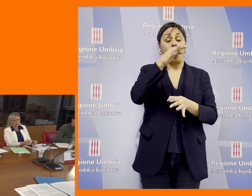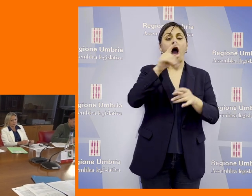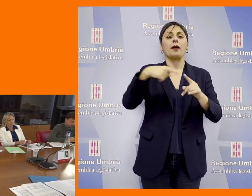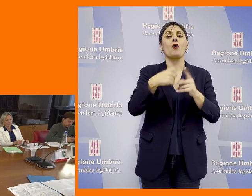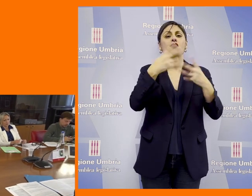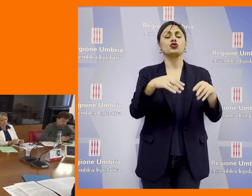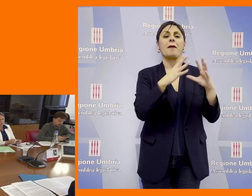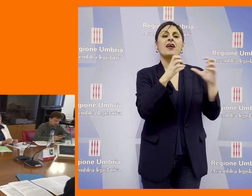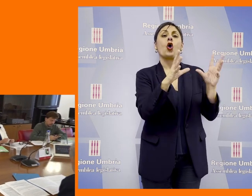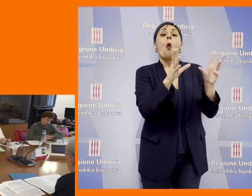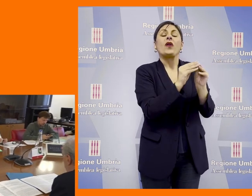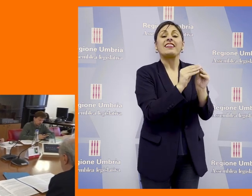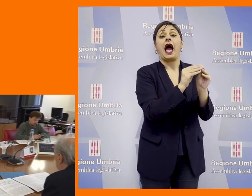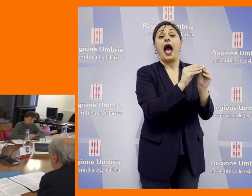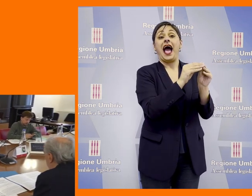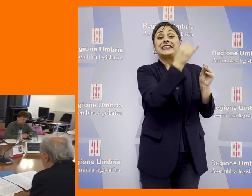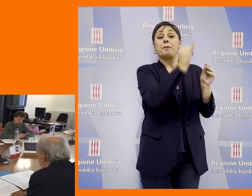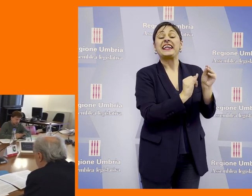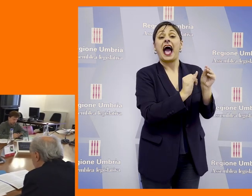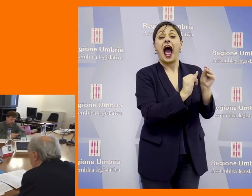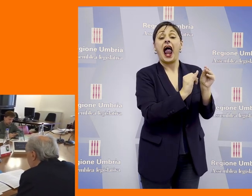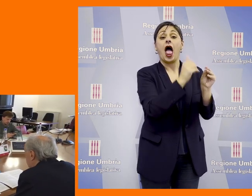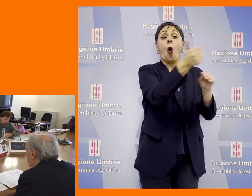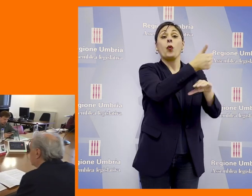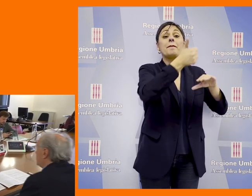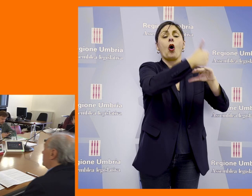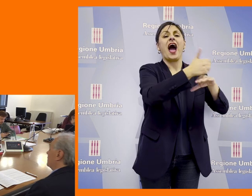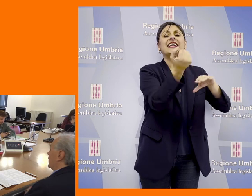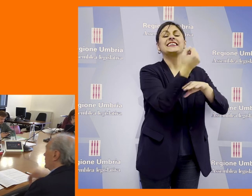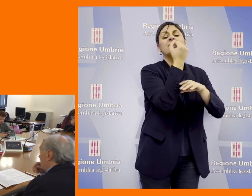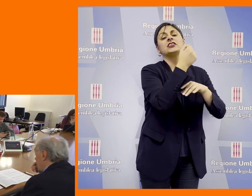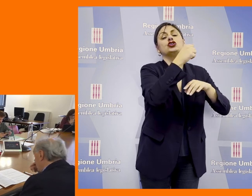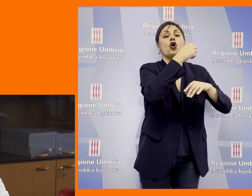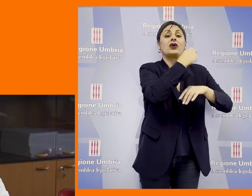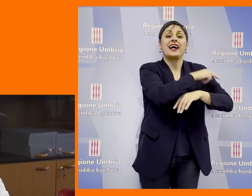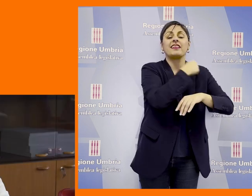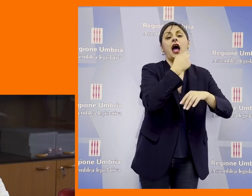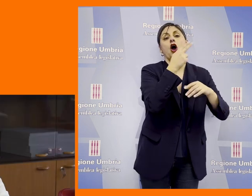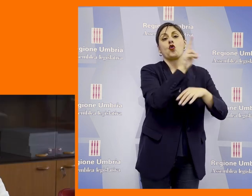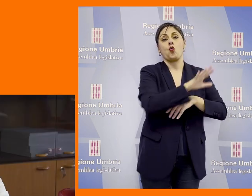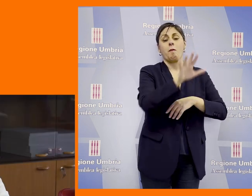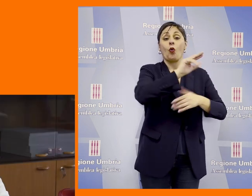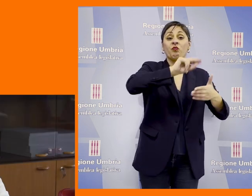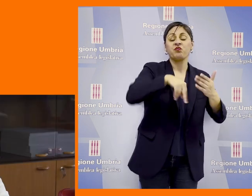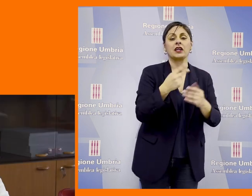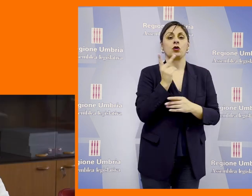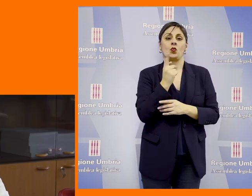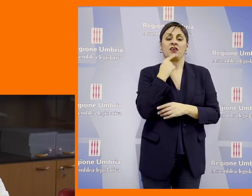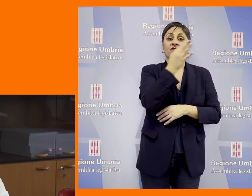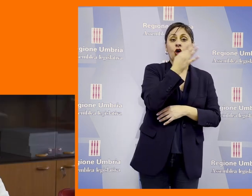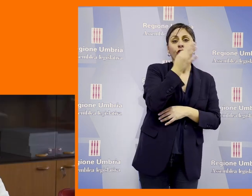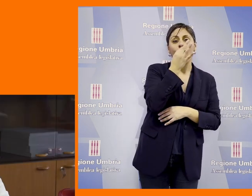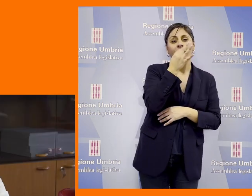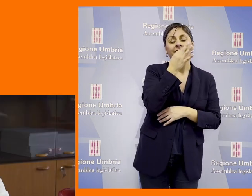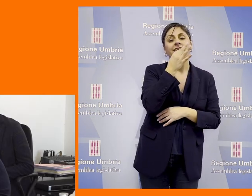e funzionamento dell'unità spinale unipolare nel servizio sociosanitario Umbro a firma dei due consiglieri della Lega